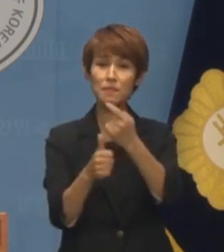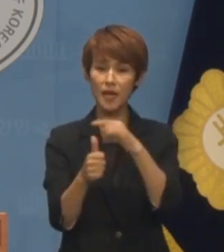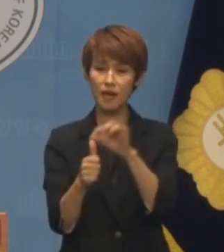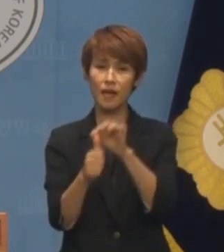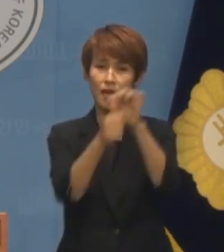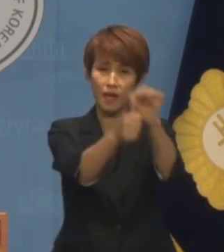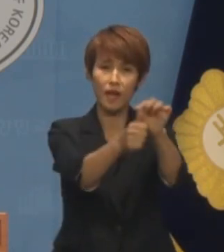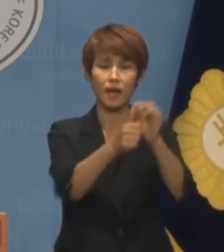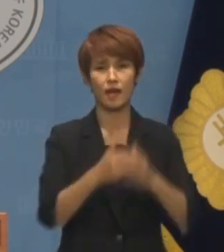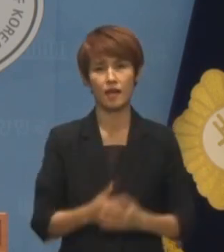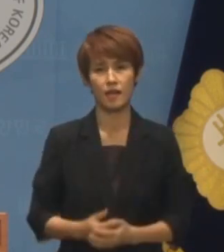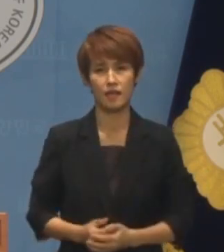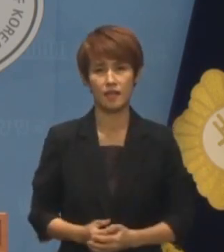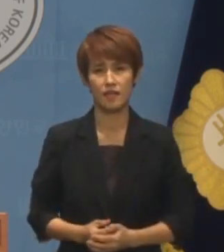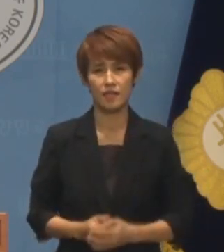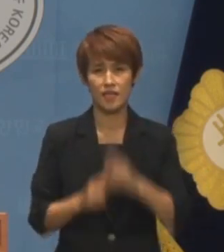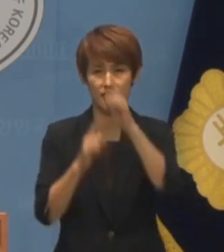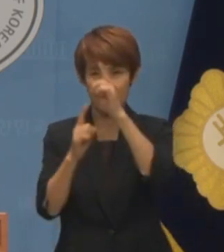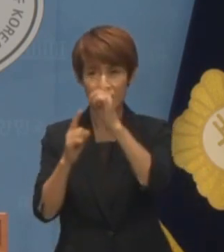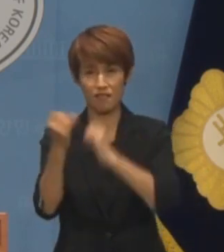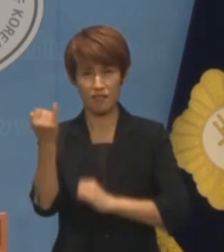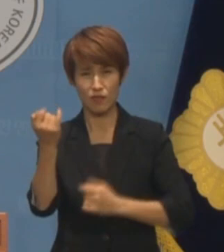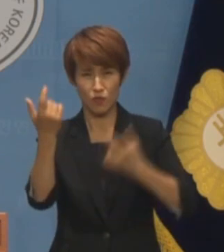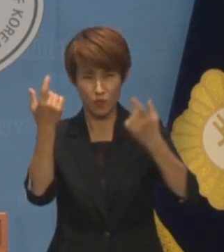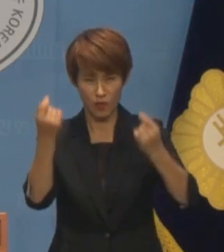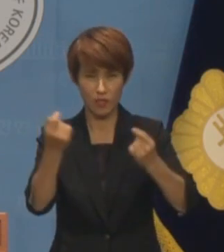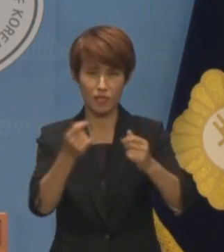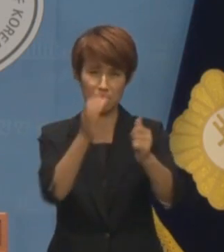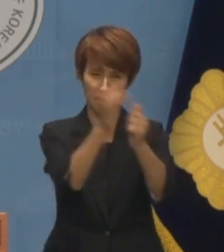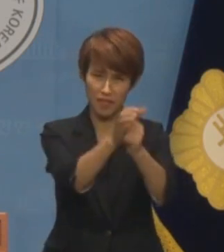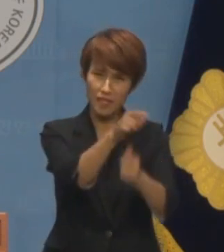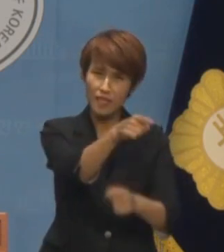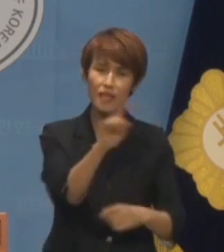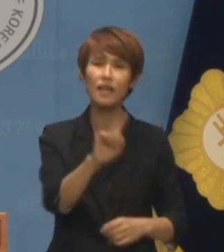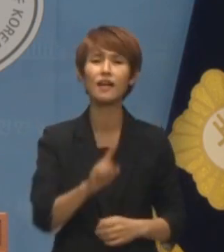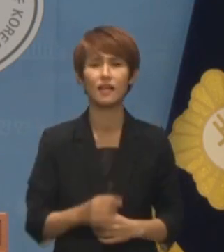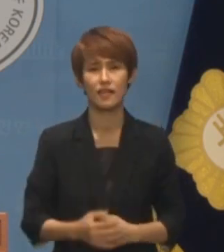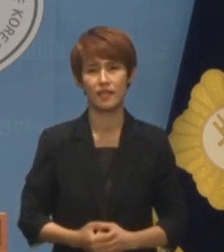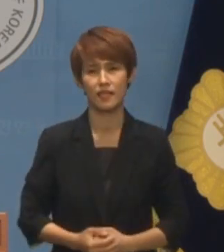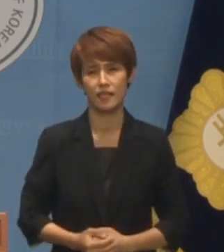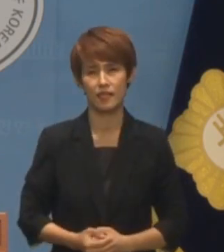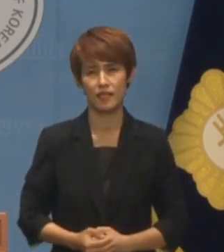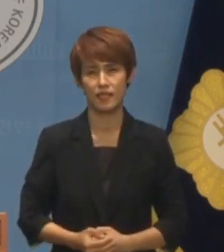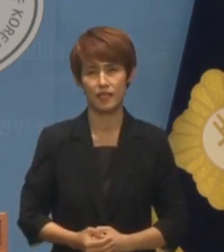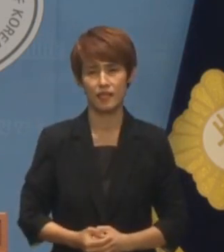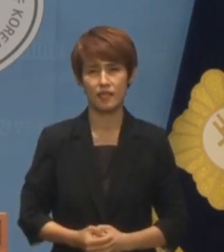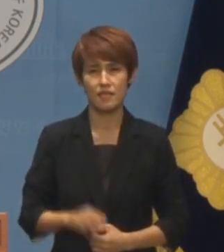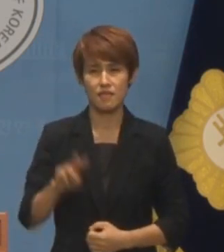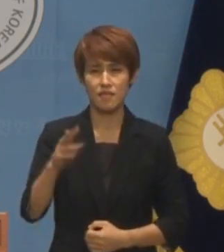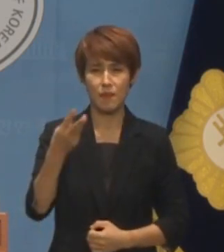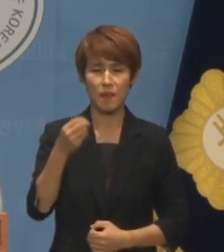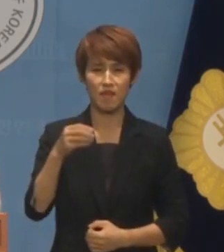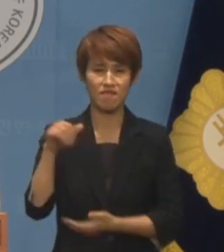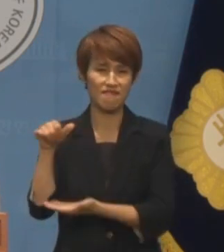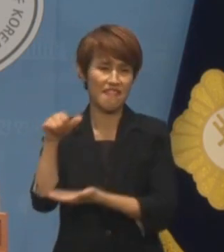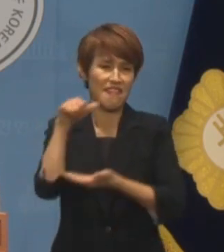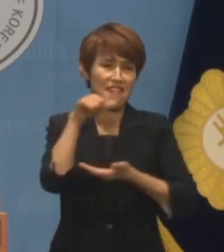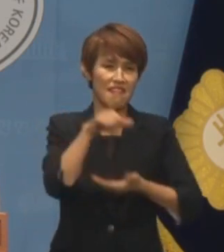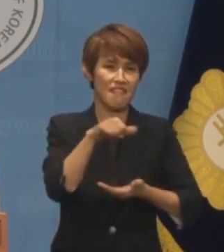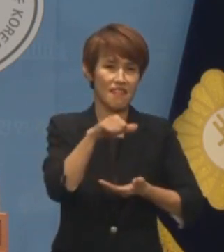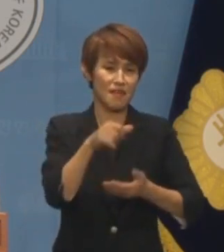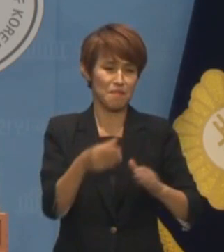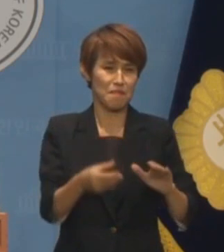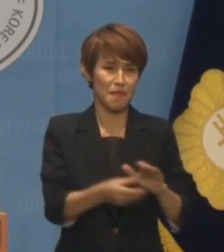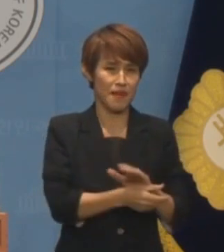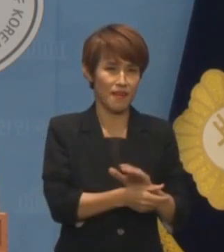이진숙 씨와 다를 바 없는 인사입니다 300만 원짜리 디올백을 뇌물로